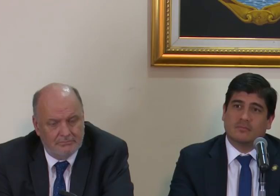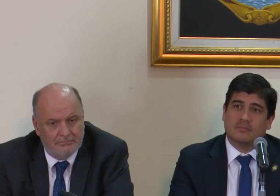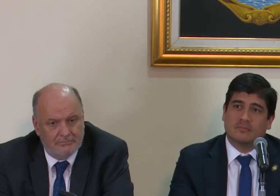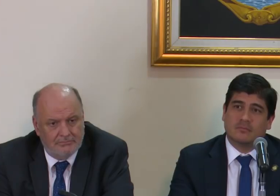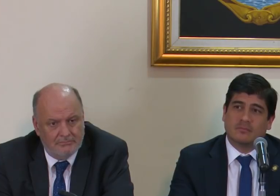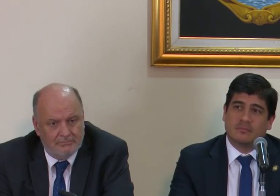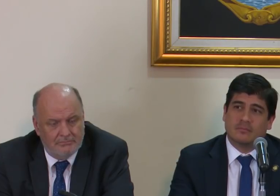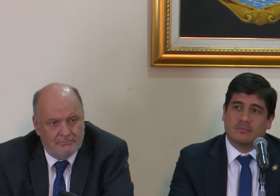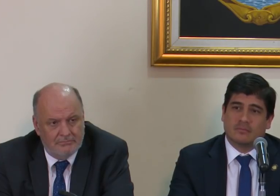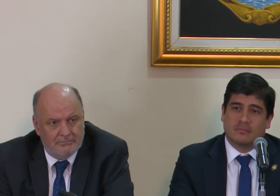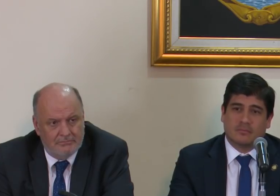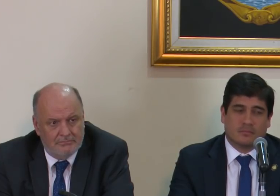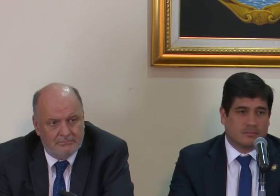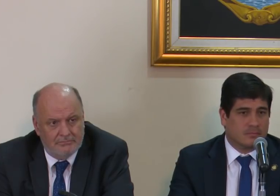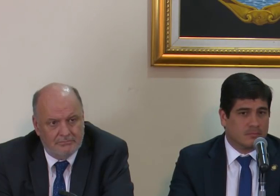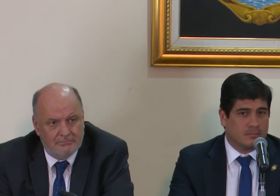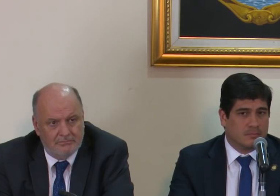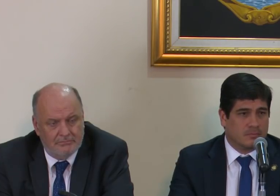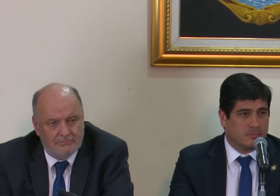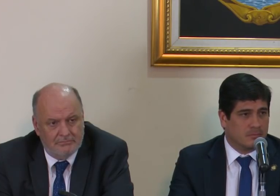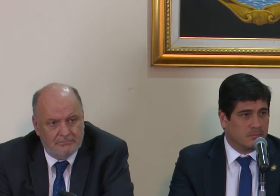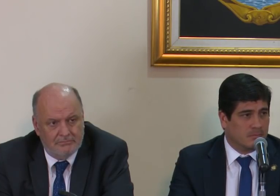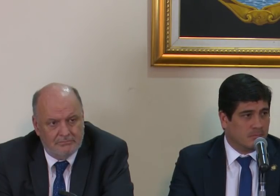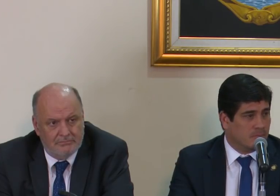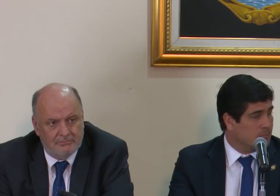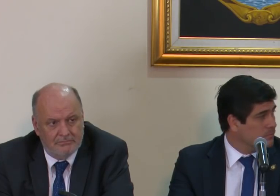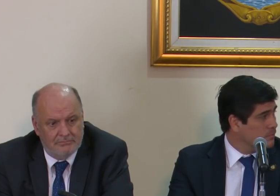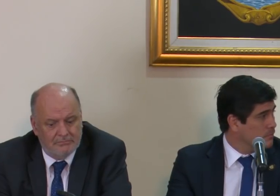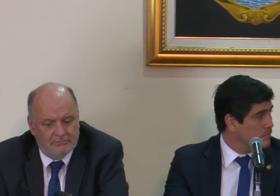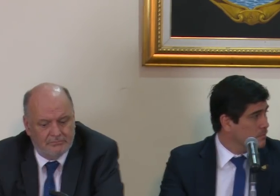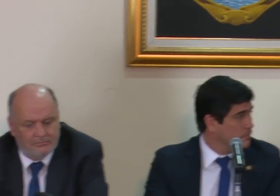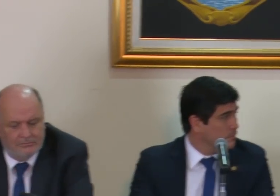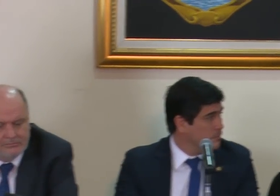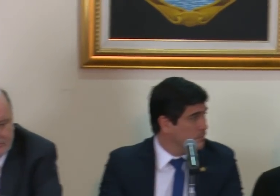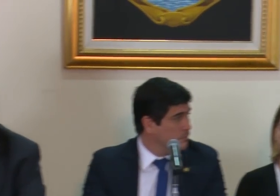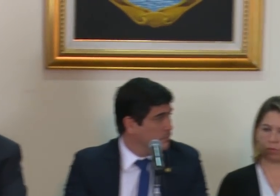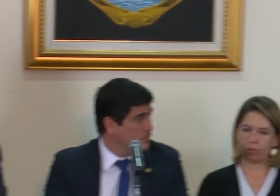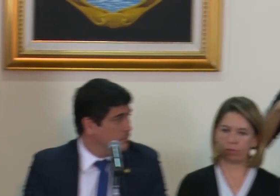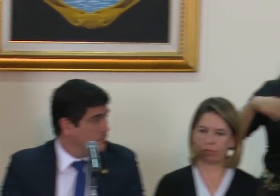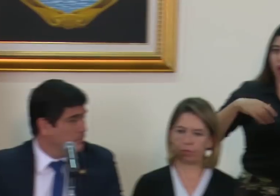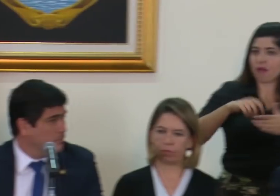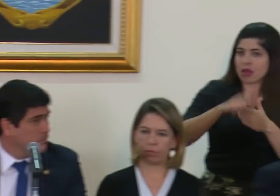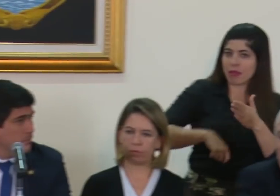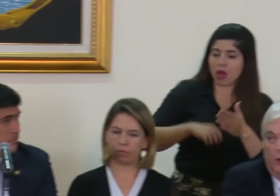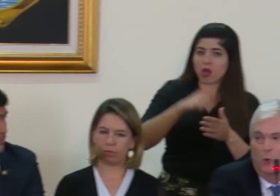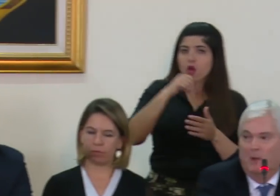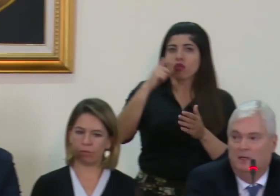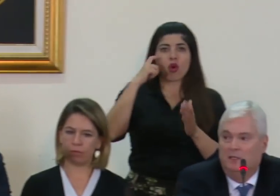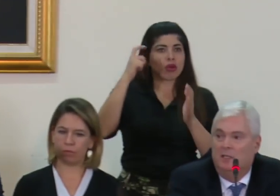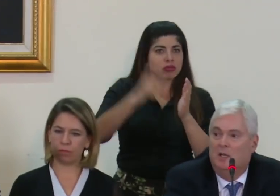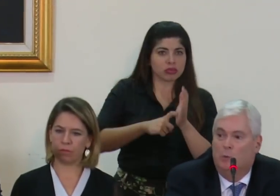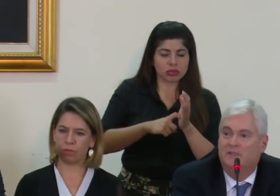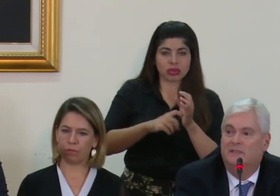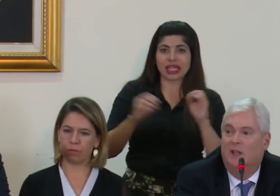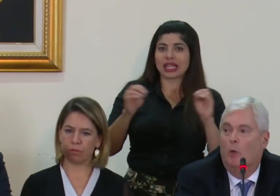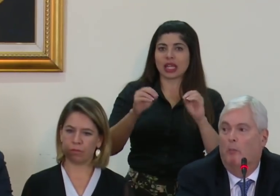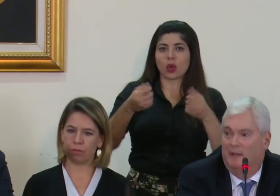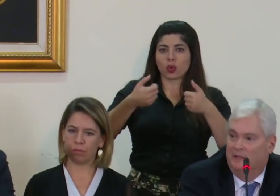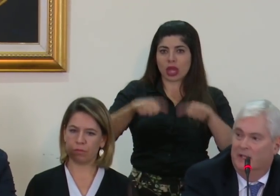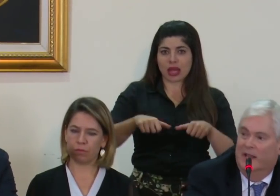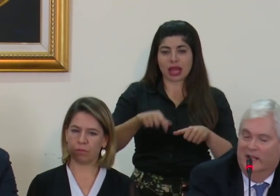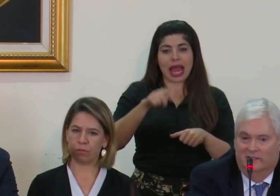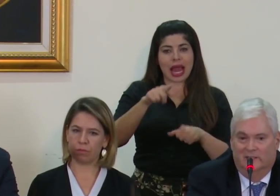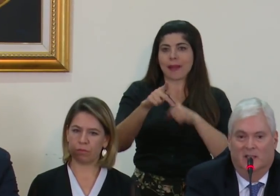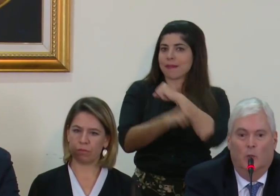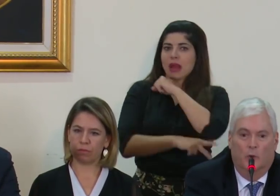Internacional, déjeme señalarle que Nicaragua ni ha firmado ni ha ratificado el Tratado de Roma, no es estado